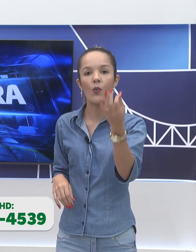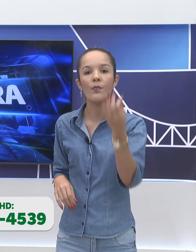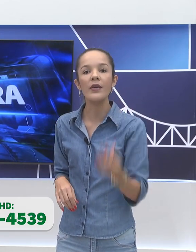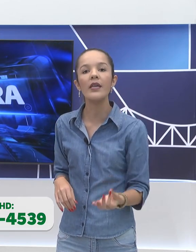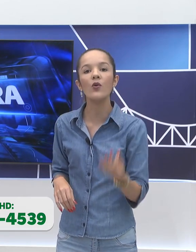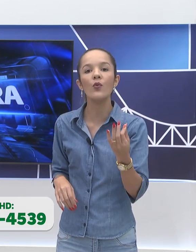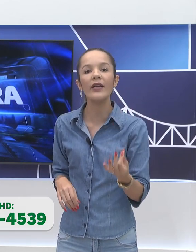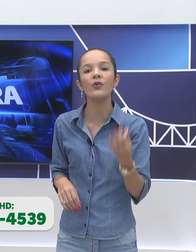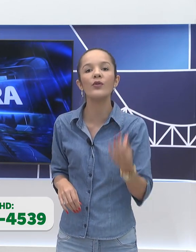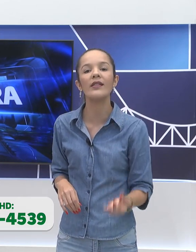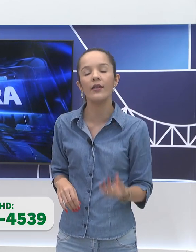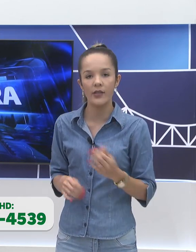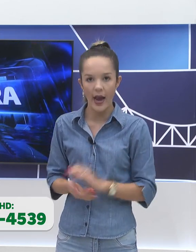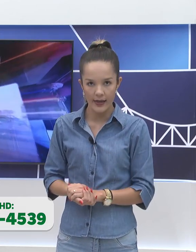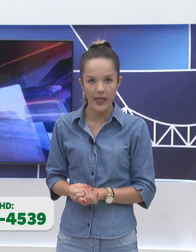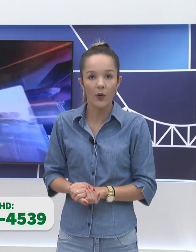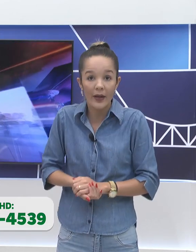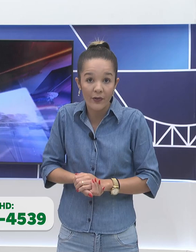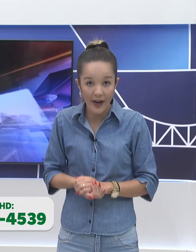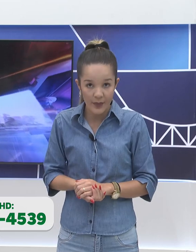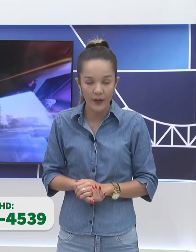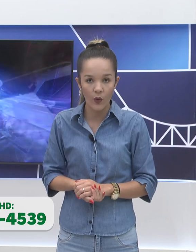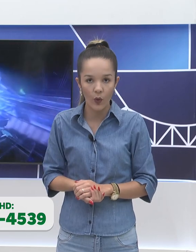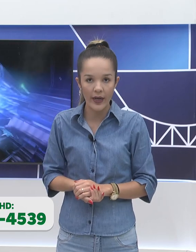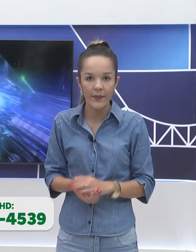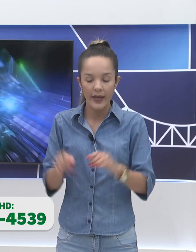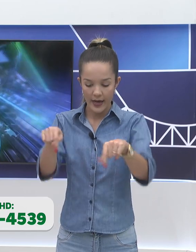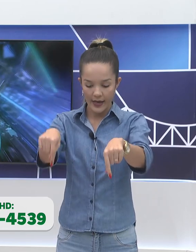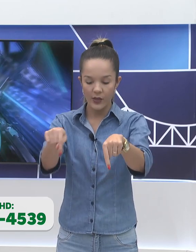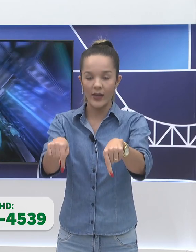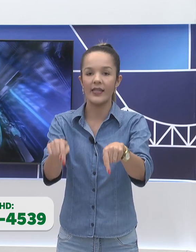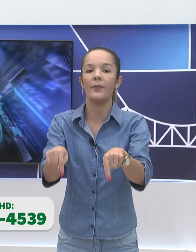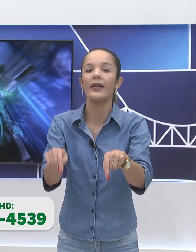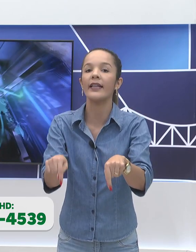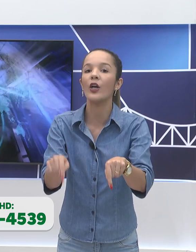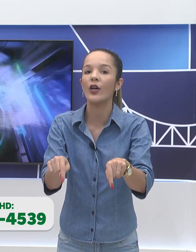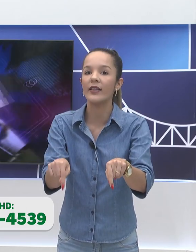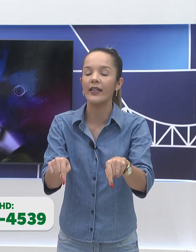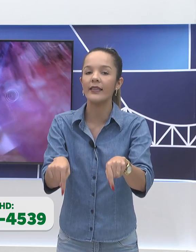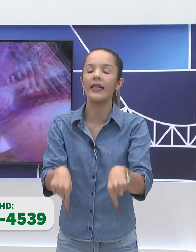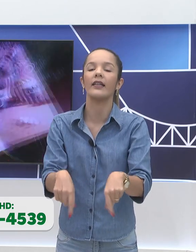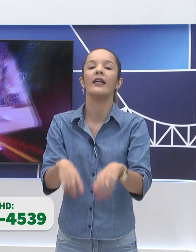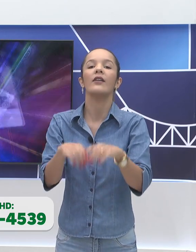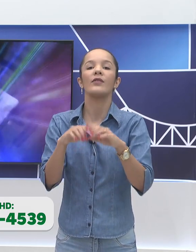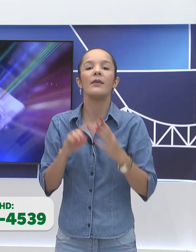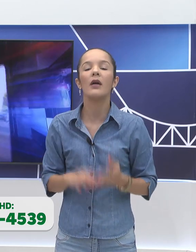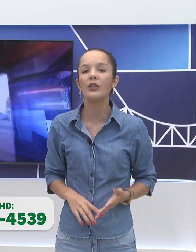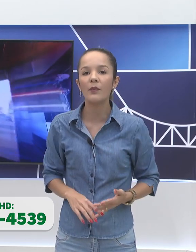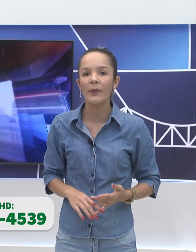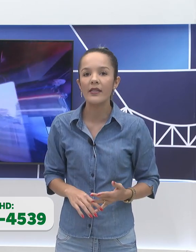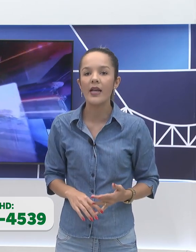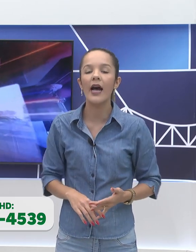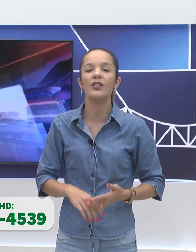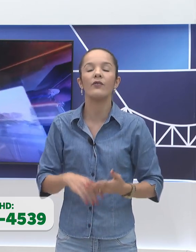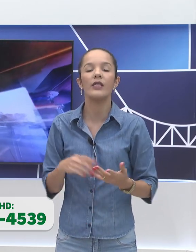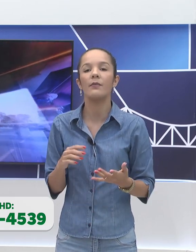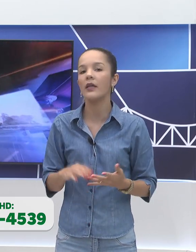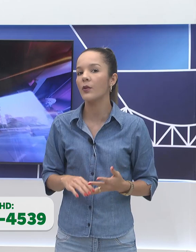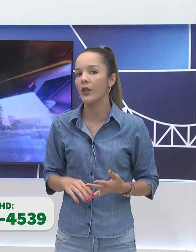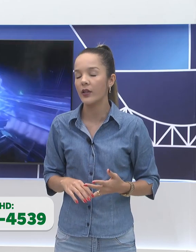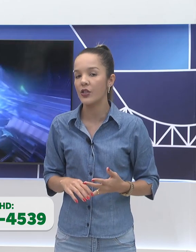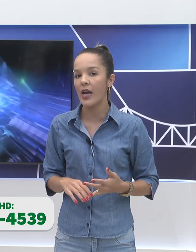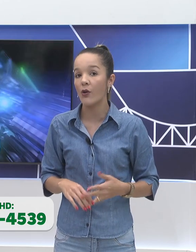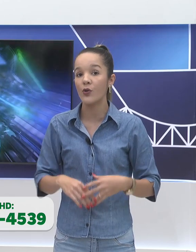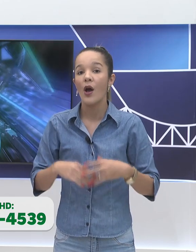você com R$.200. Sabe como é que faz para concorrer? Esse WhatsApp aqui, ó, que está na tela. Você manda uma mensagem, você